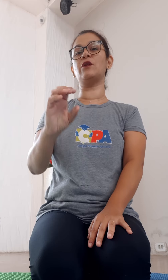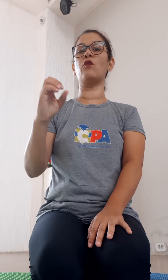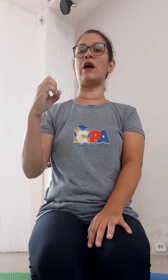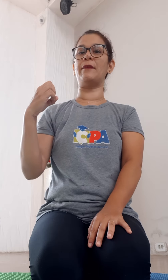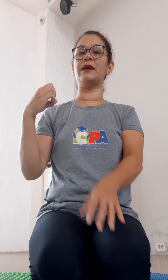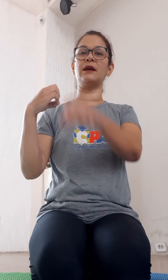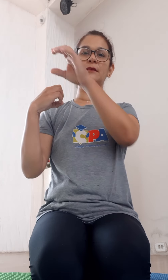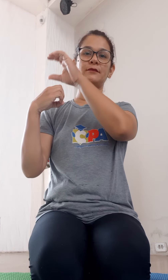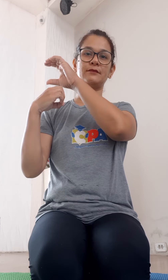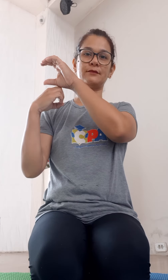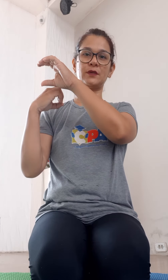webcam.